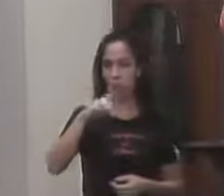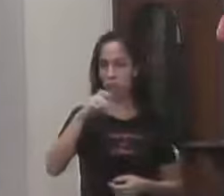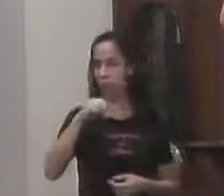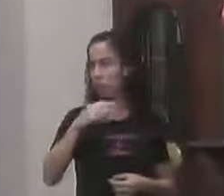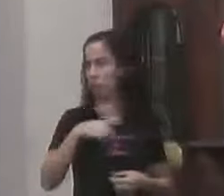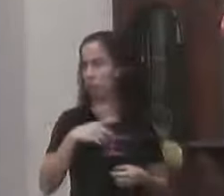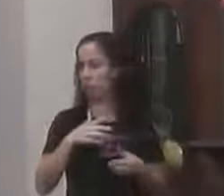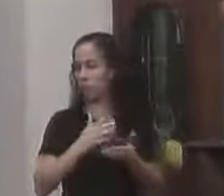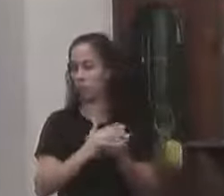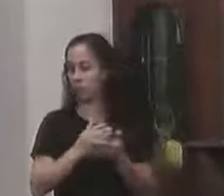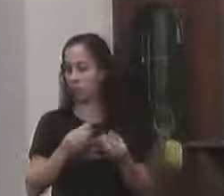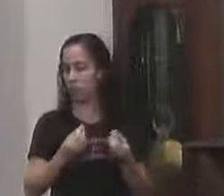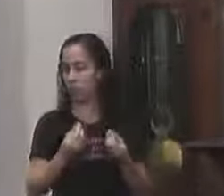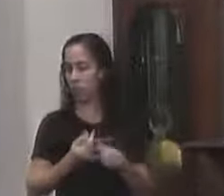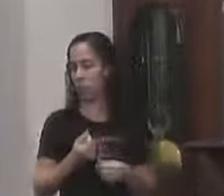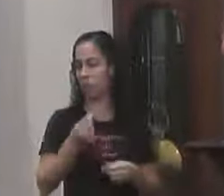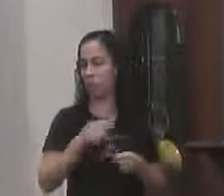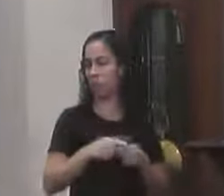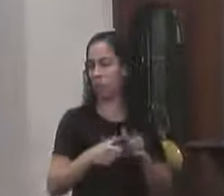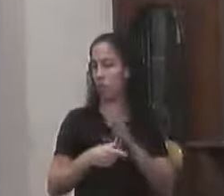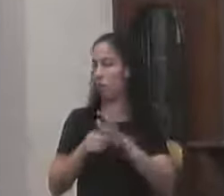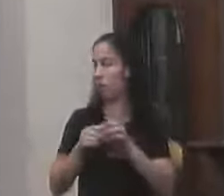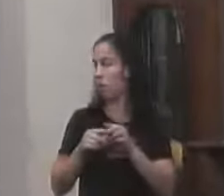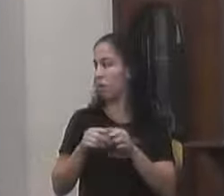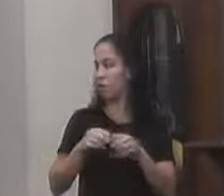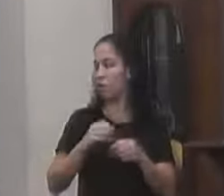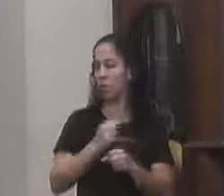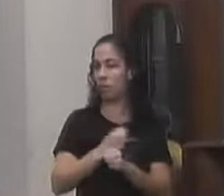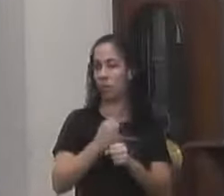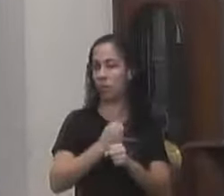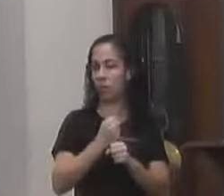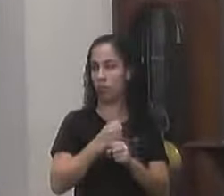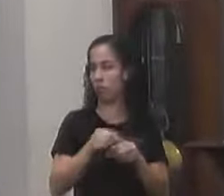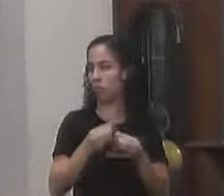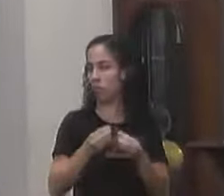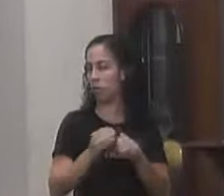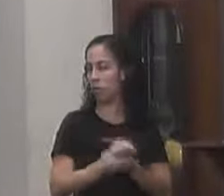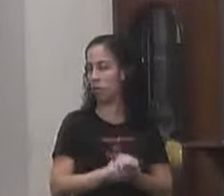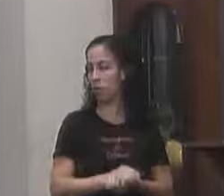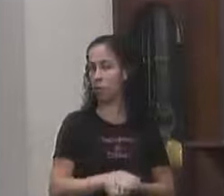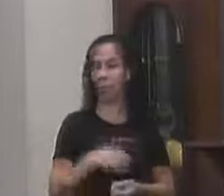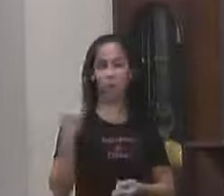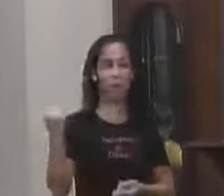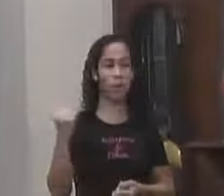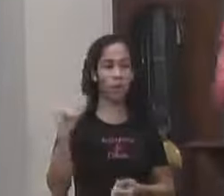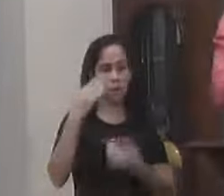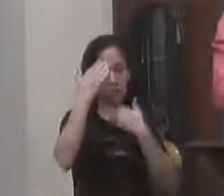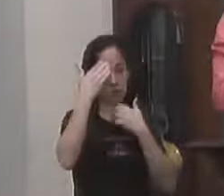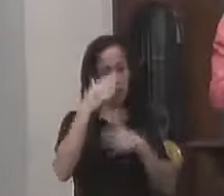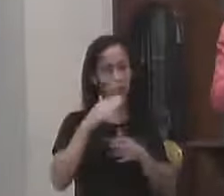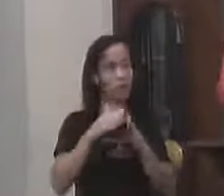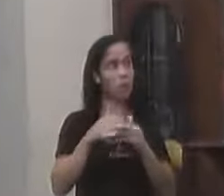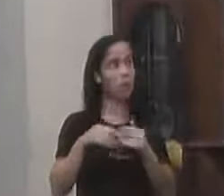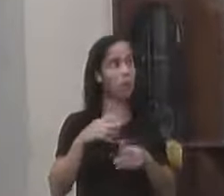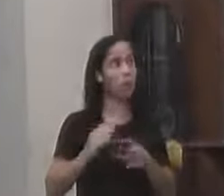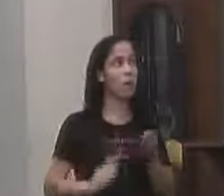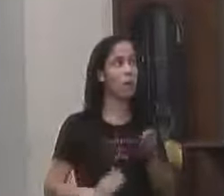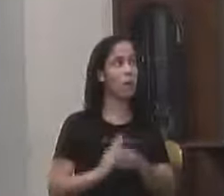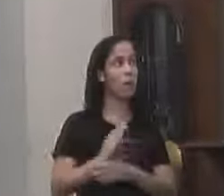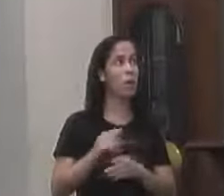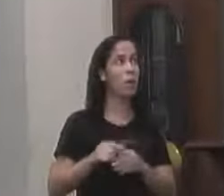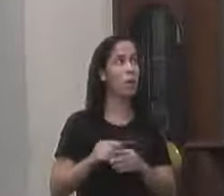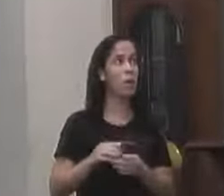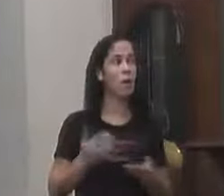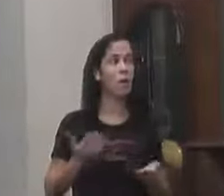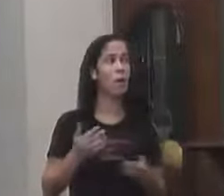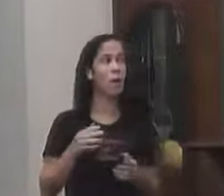começar A ganhar dinheiro E reformar Essa rodoviária É fundamental Então eu quero agradecer E pedir aprovação E eu